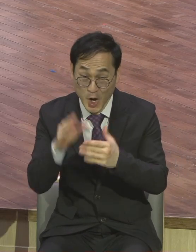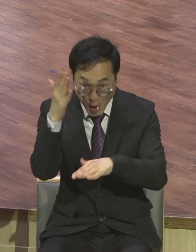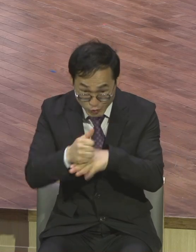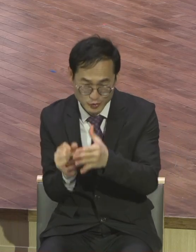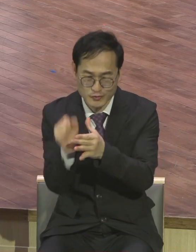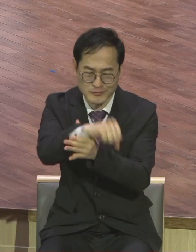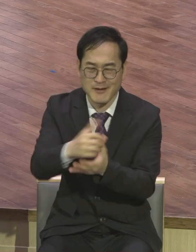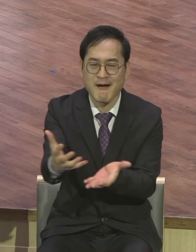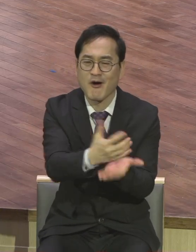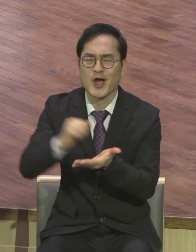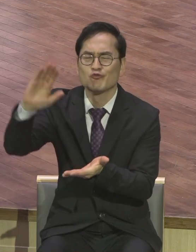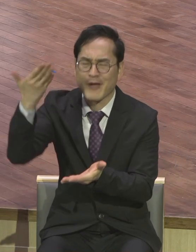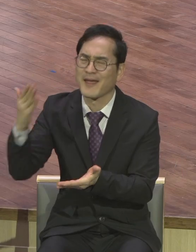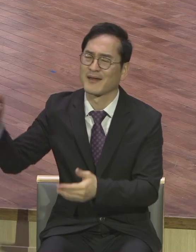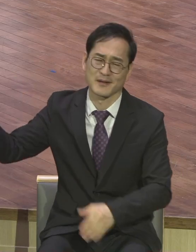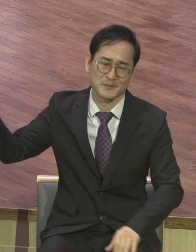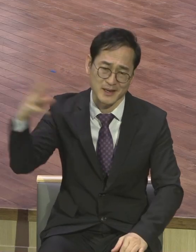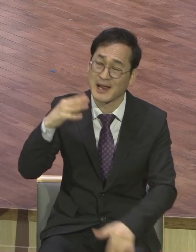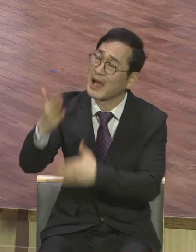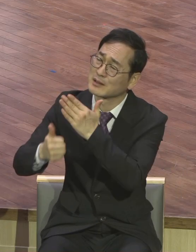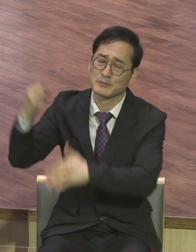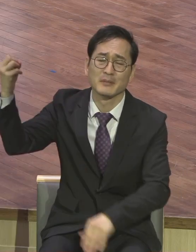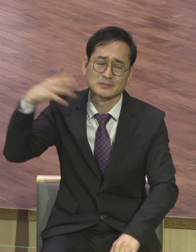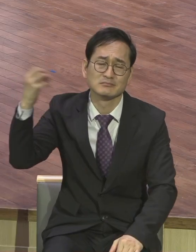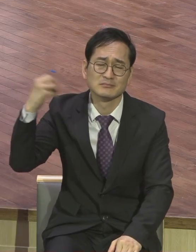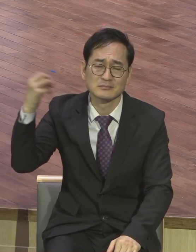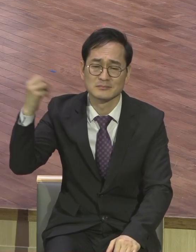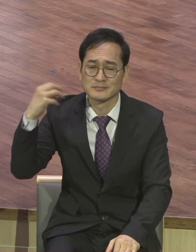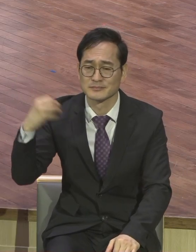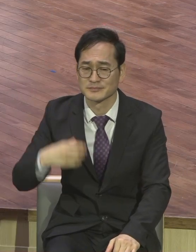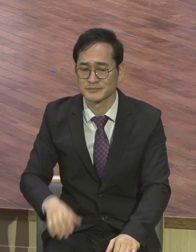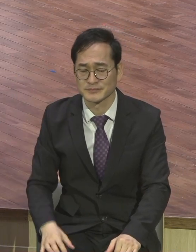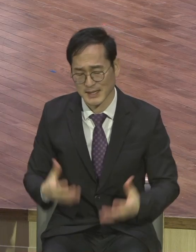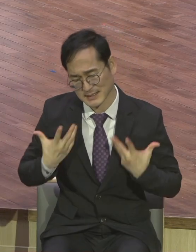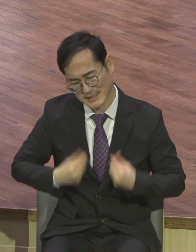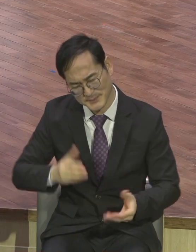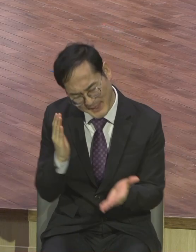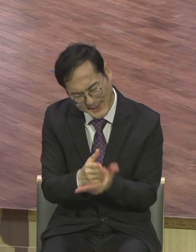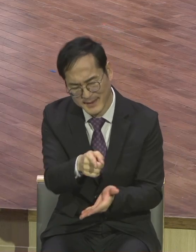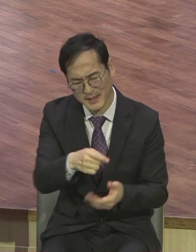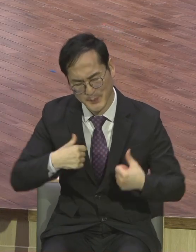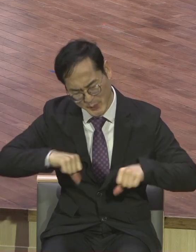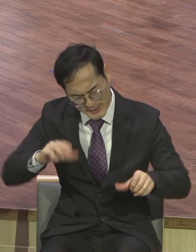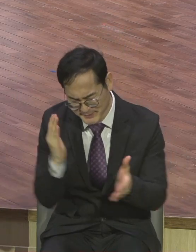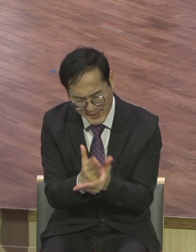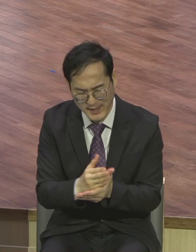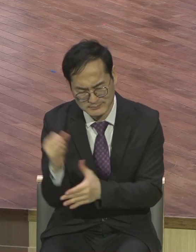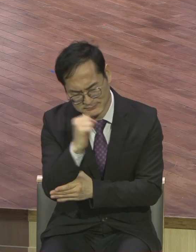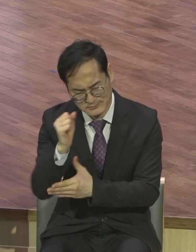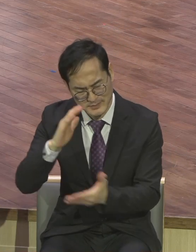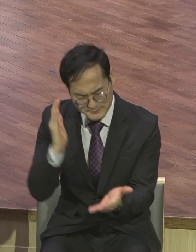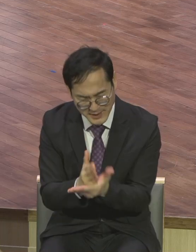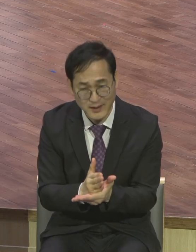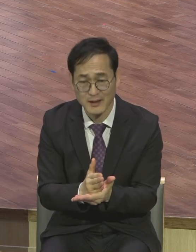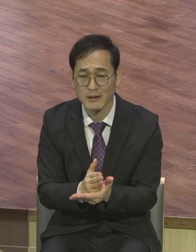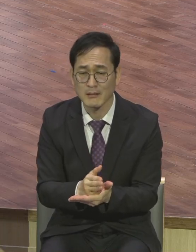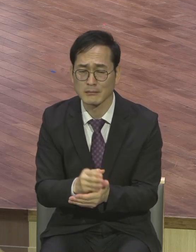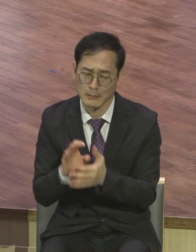말씀이에요 사람 말 아닙니다 낙심하지 마라 포기하지 마 흔들리지 마 노래는 잘